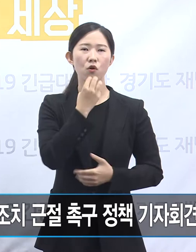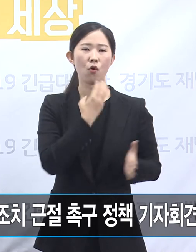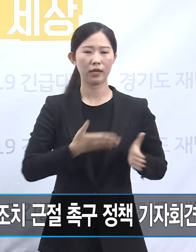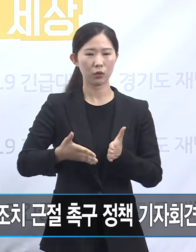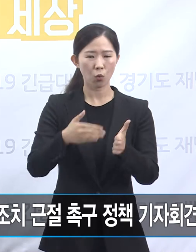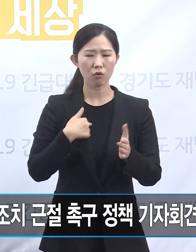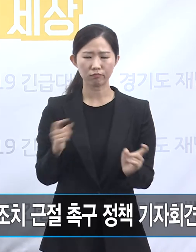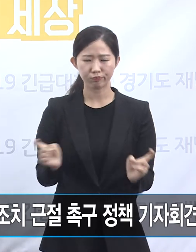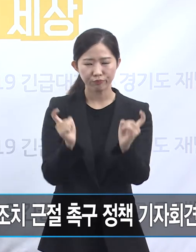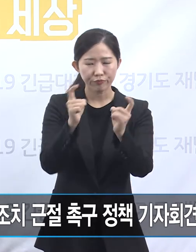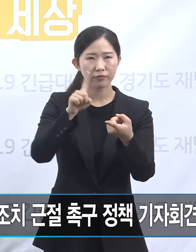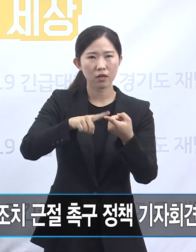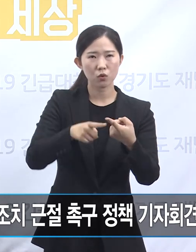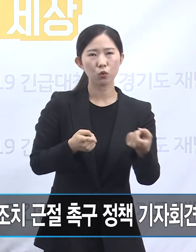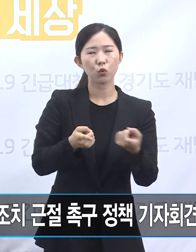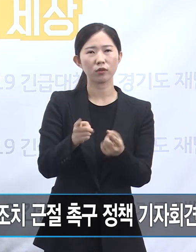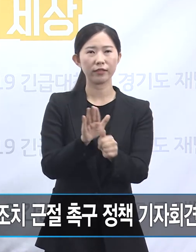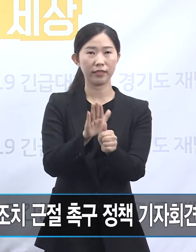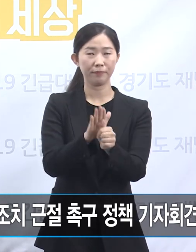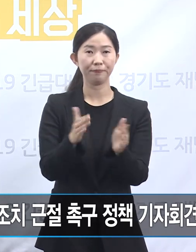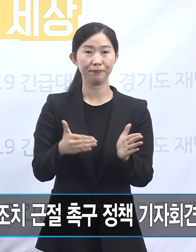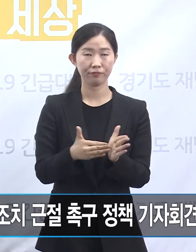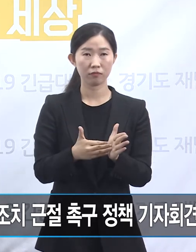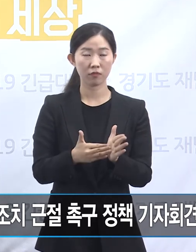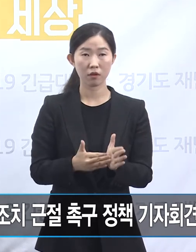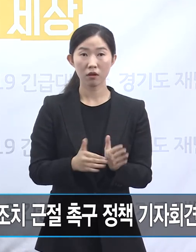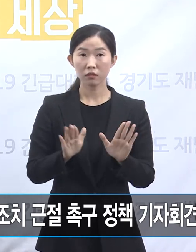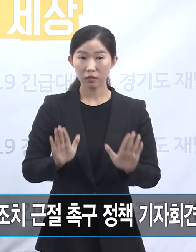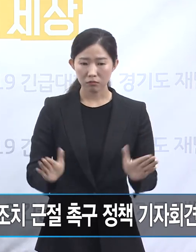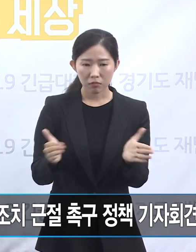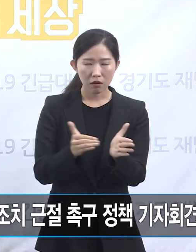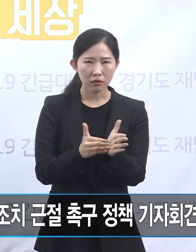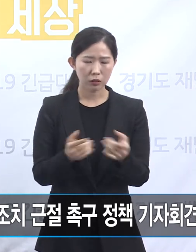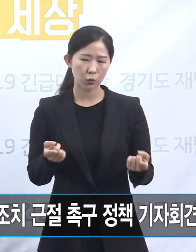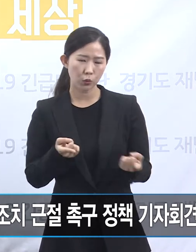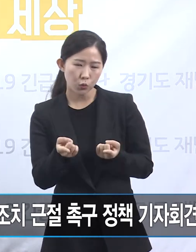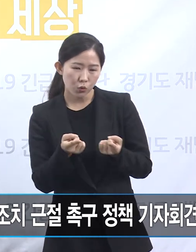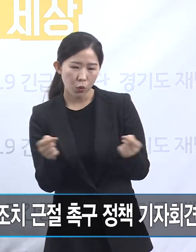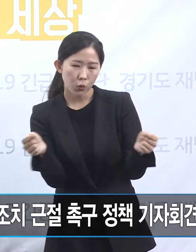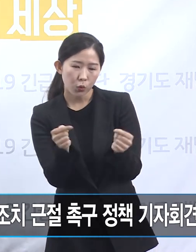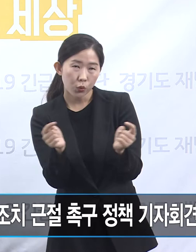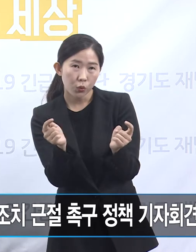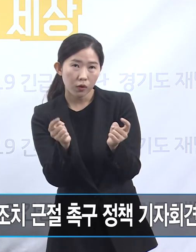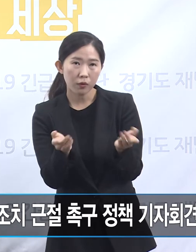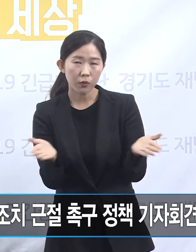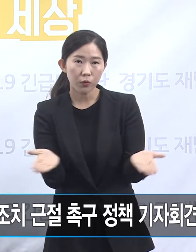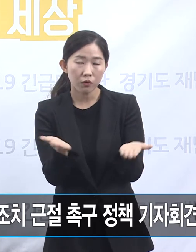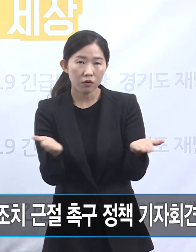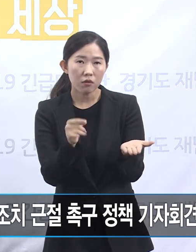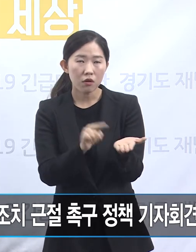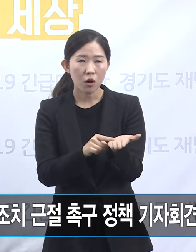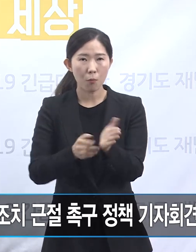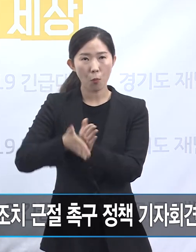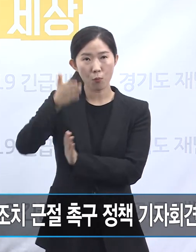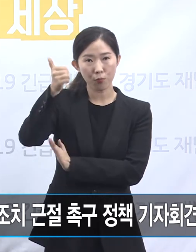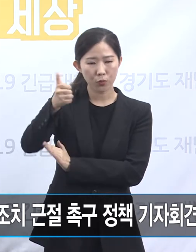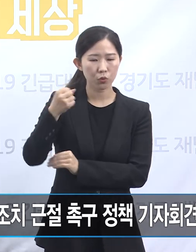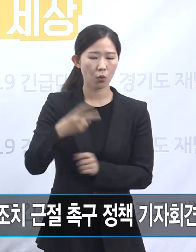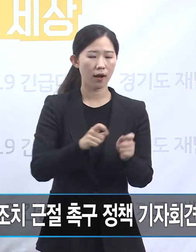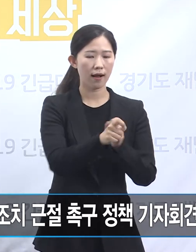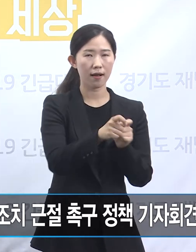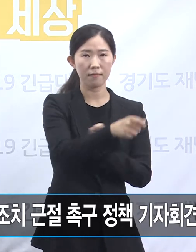오늘은 공정거래지원센터가 그동안 조정을 시도했던 가맹점주와 가맹본사 간의 분쟁 중에서